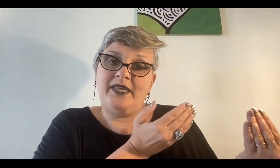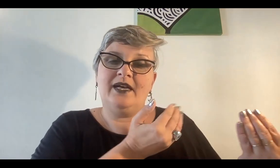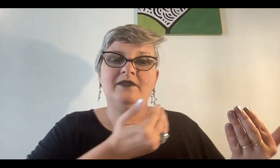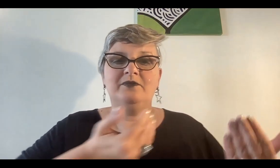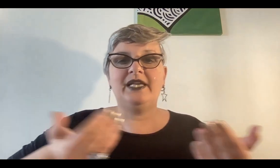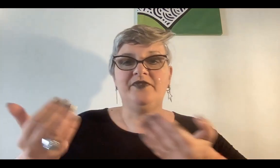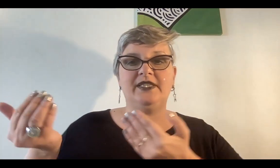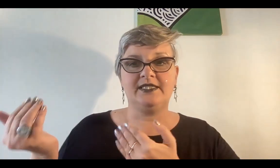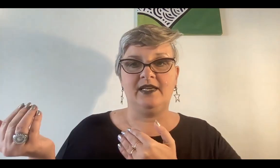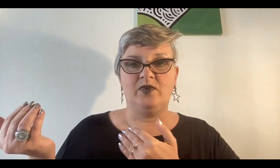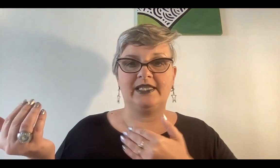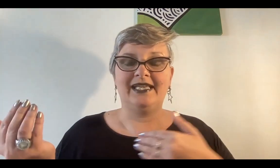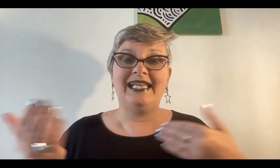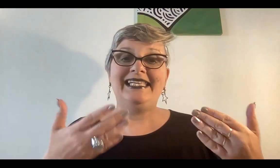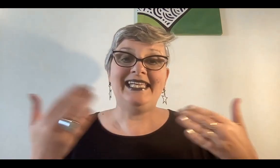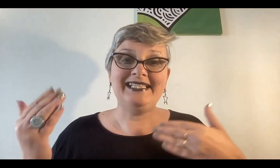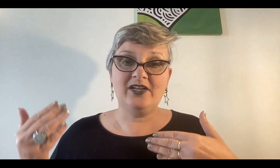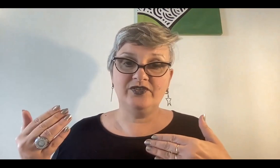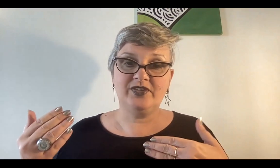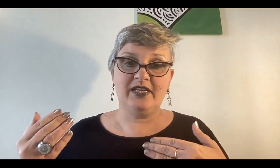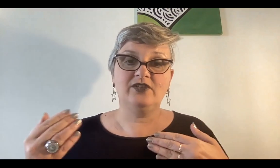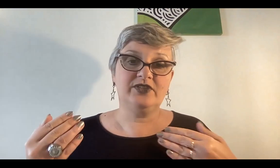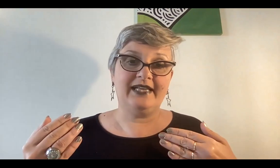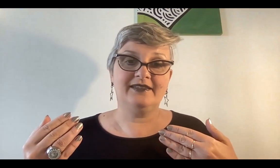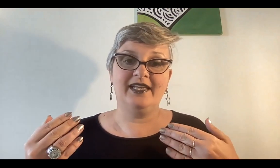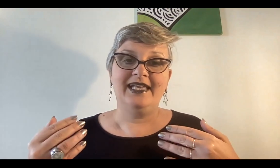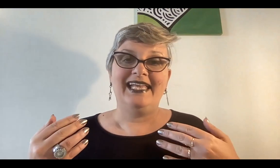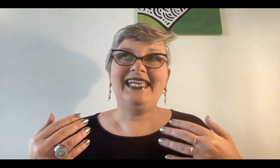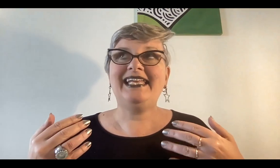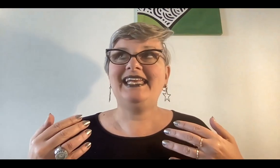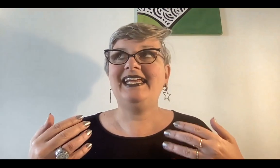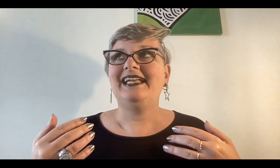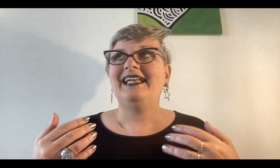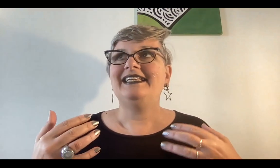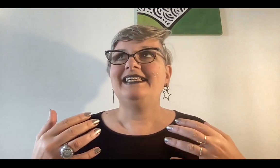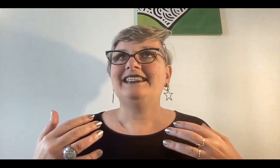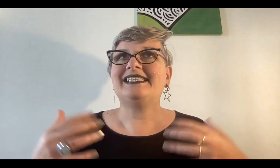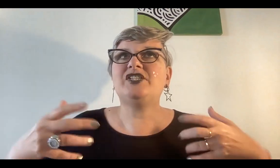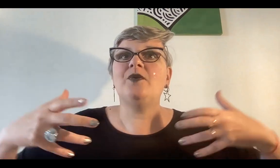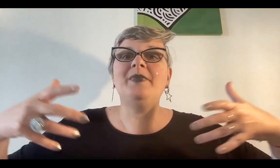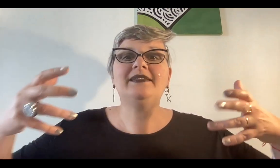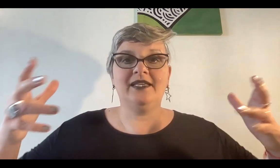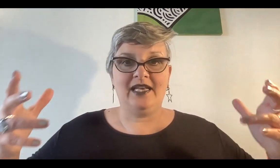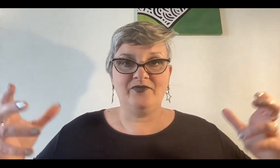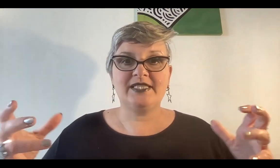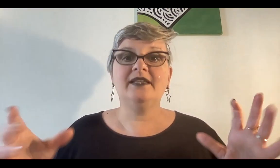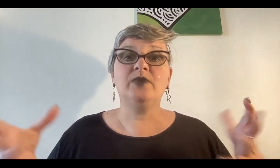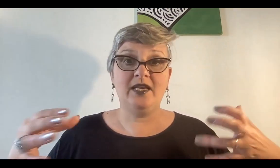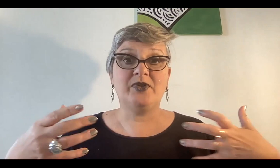vida, para enfrentarse a la muerte. Y en ese contraste es que se someten a las fuerzas naturales,